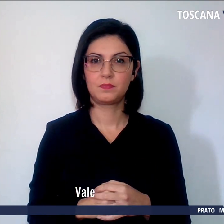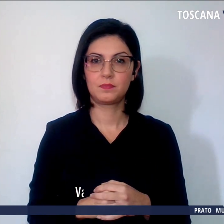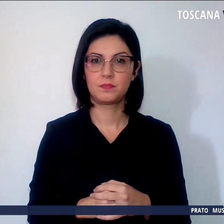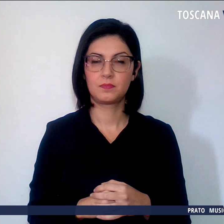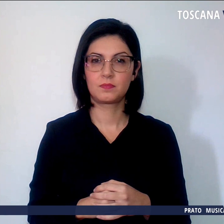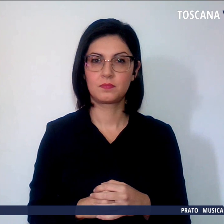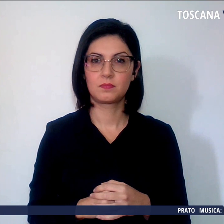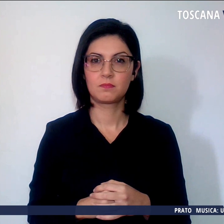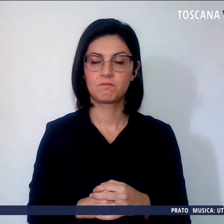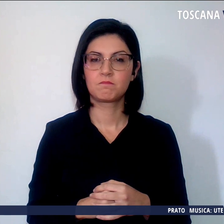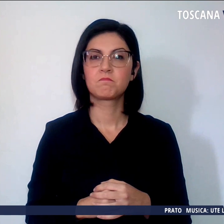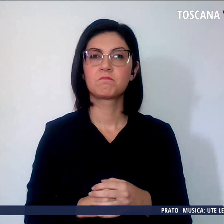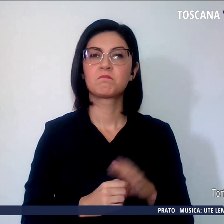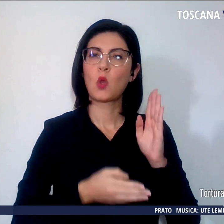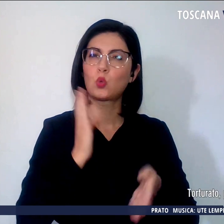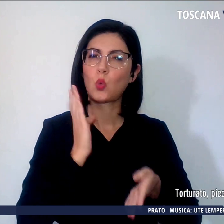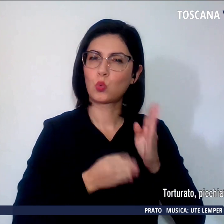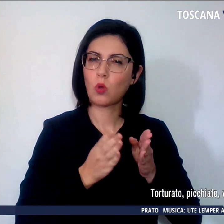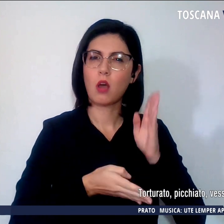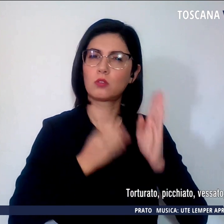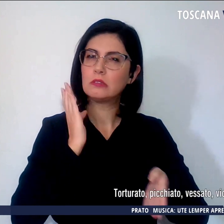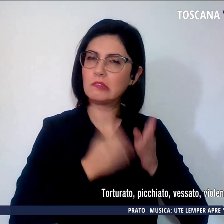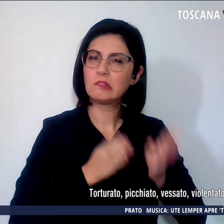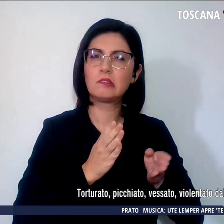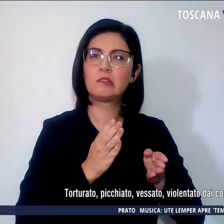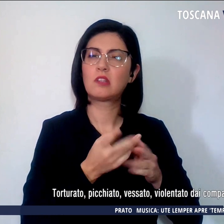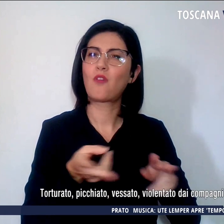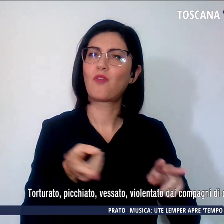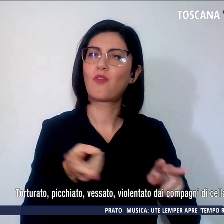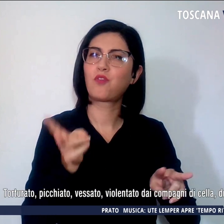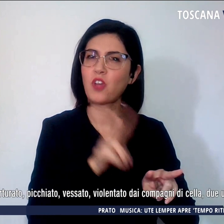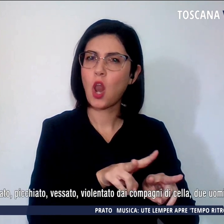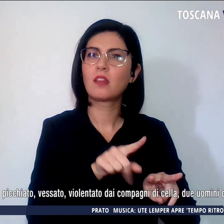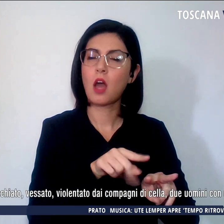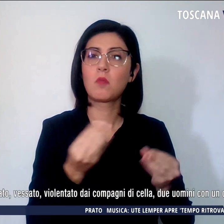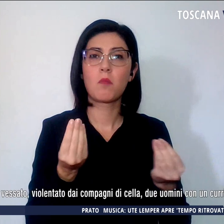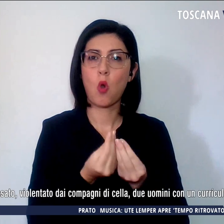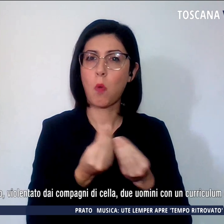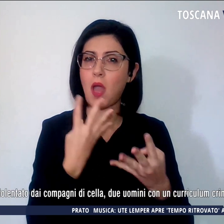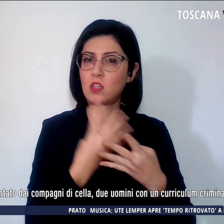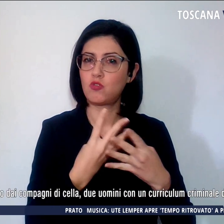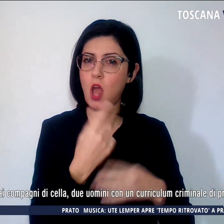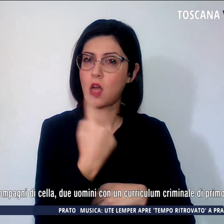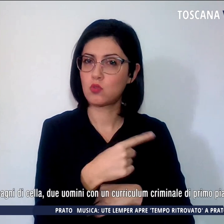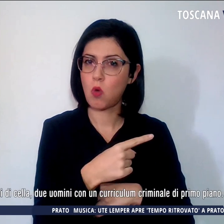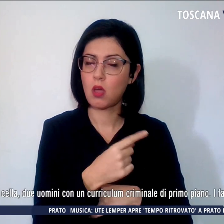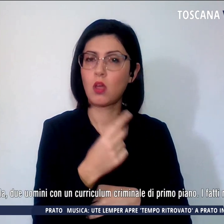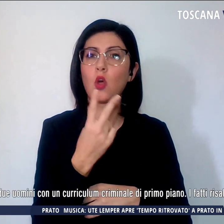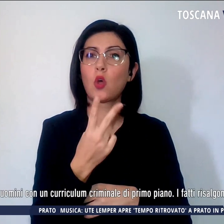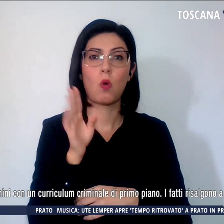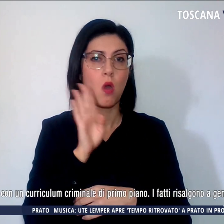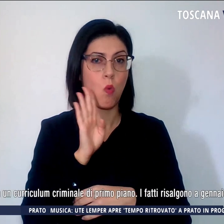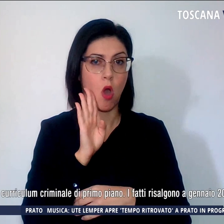Torturato, picchiato, vessato, violentato dai compagni di Cella, due uomini con un curriculum